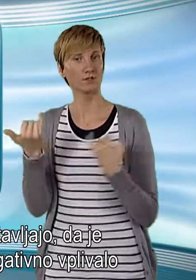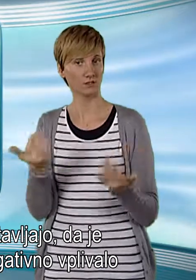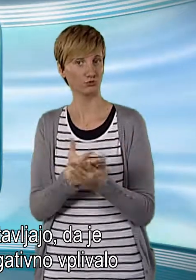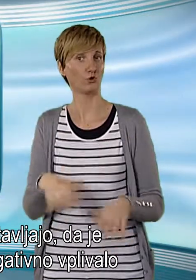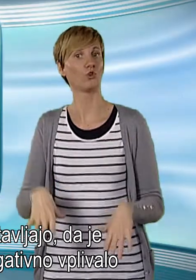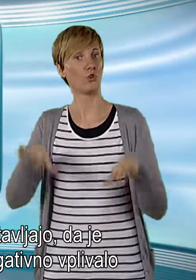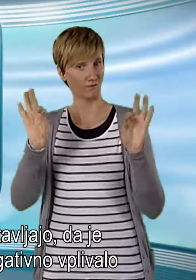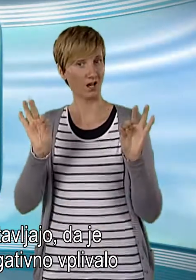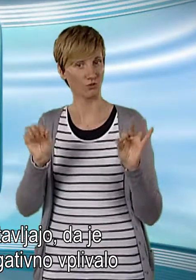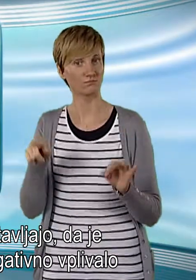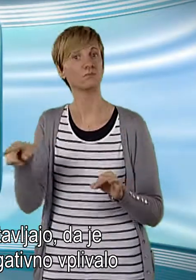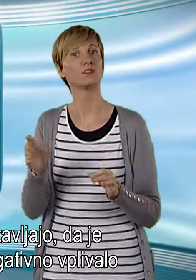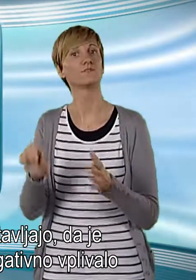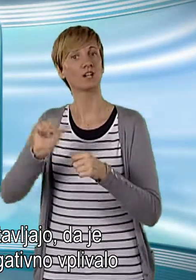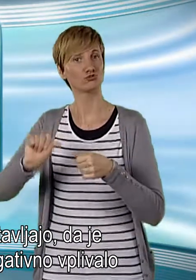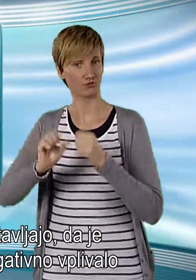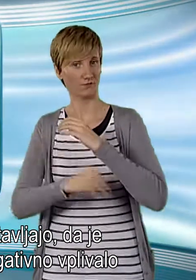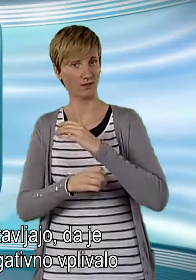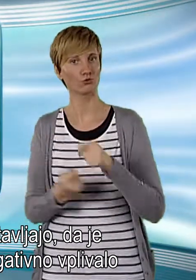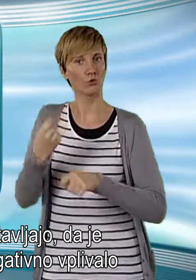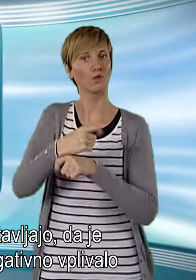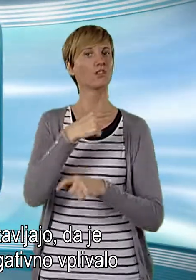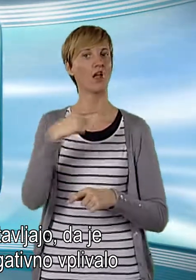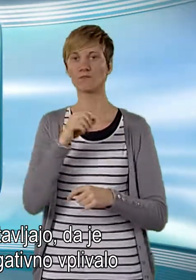dodatno negativno vplivalo na gospodarsko rast.